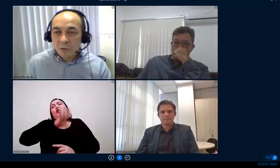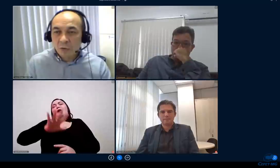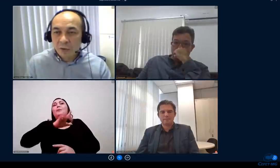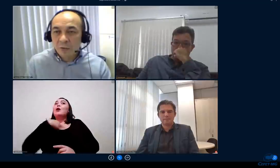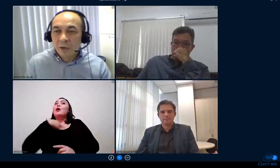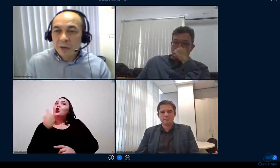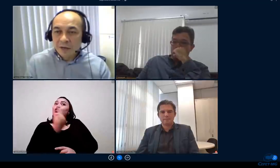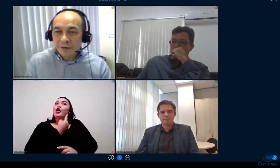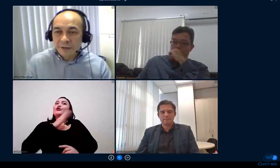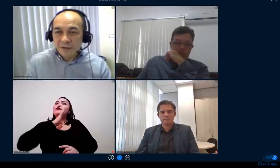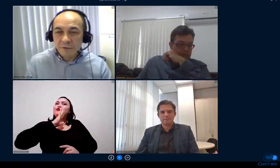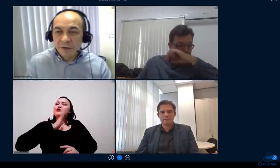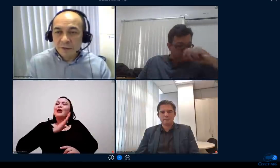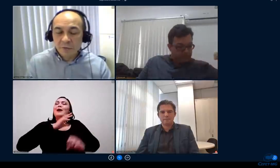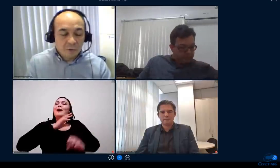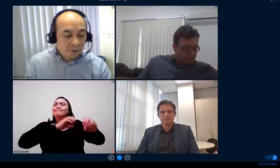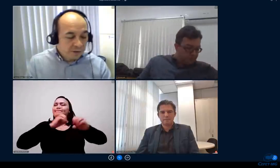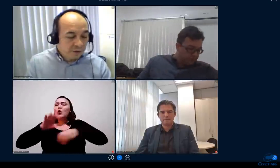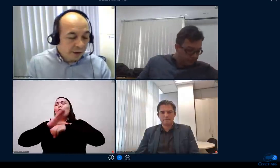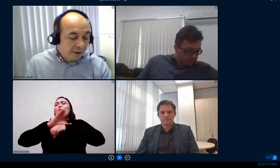já concluiu a gente está